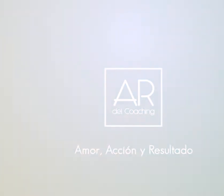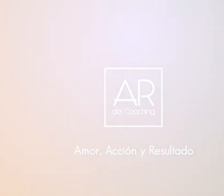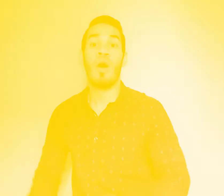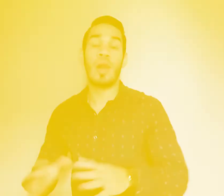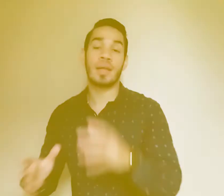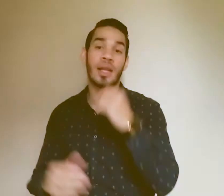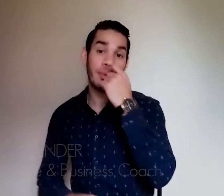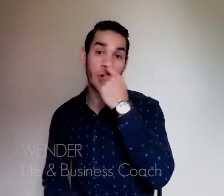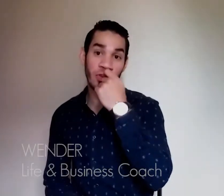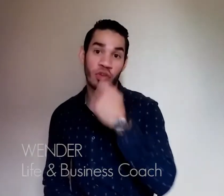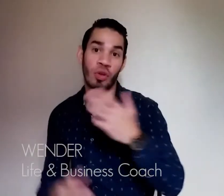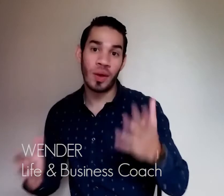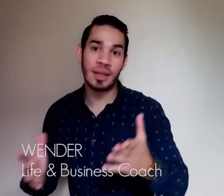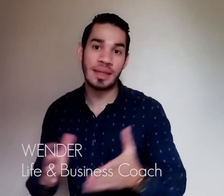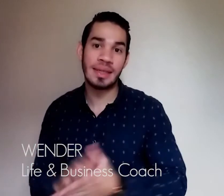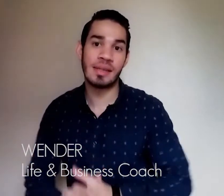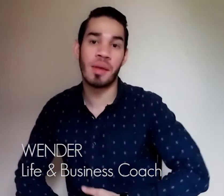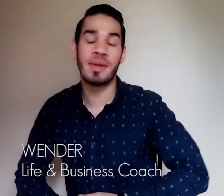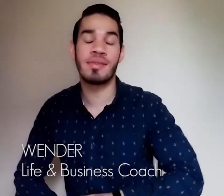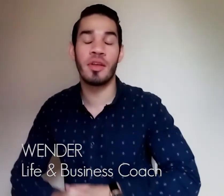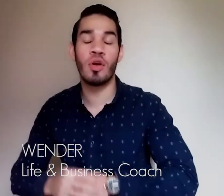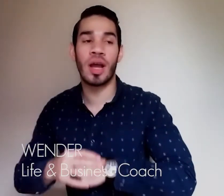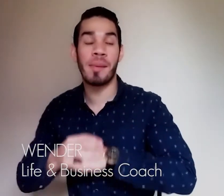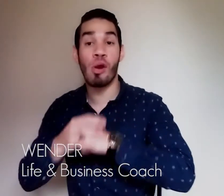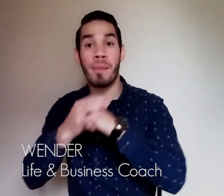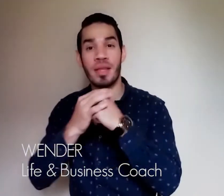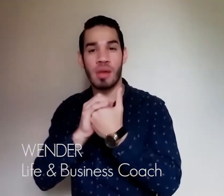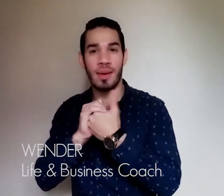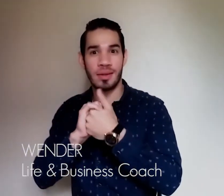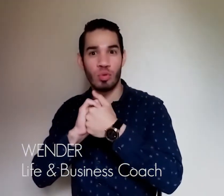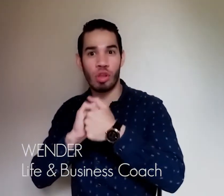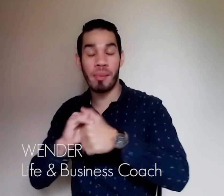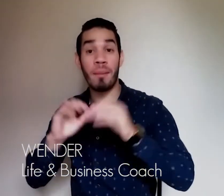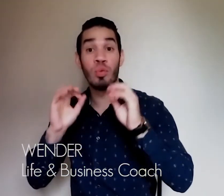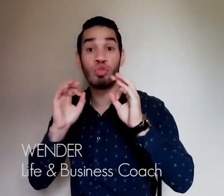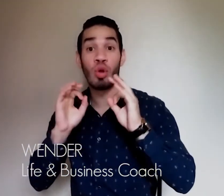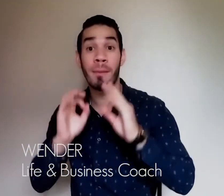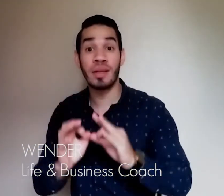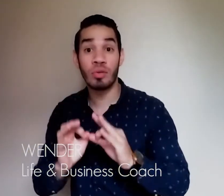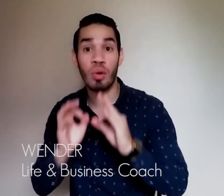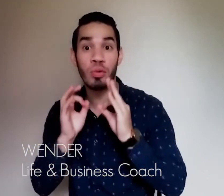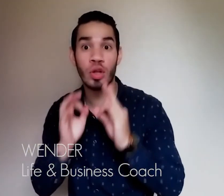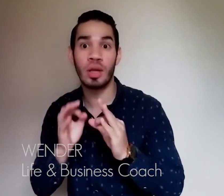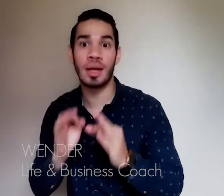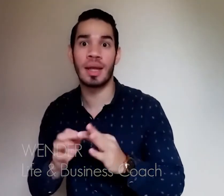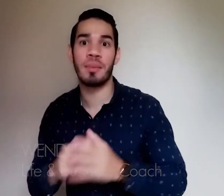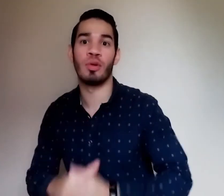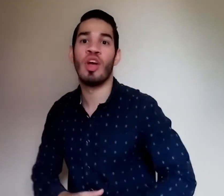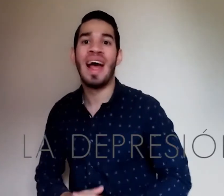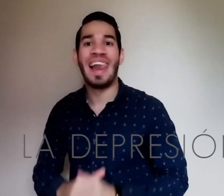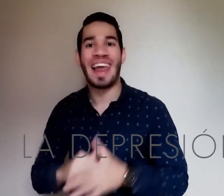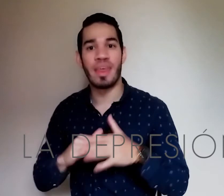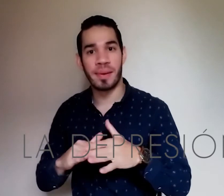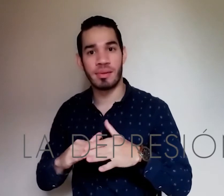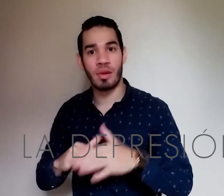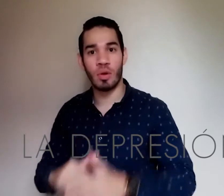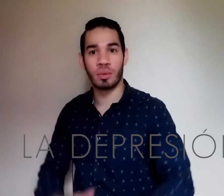Hola que tal amigos yo soy Wendel y esta vez quiero que me acompañes a hablar de un tema mucho más común de lo que creemos la depresión